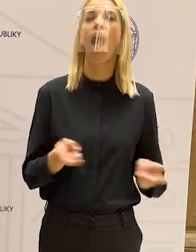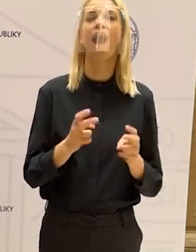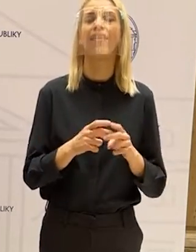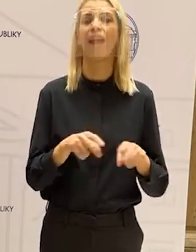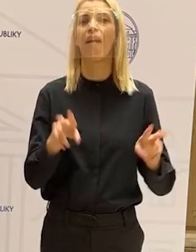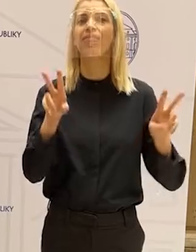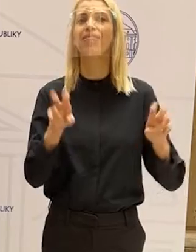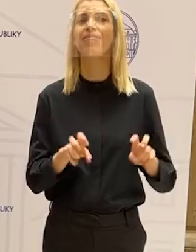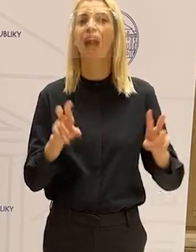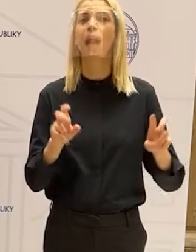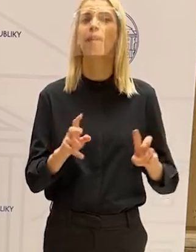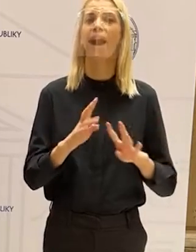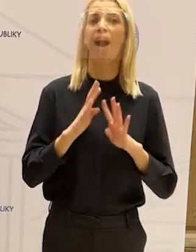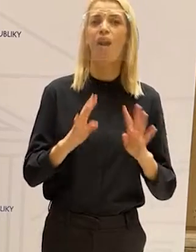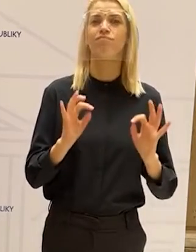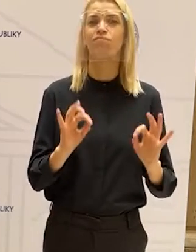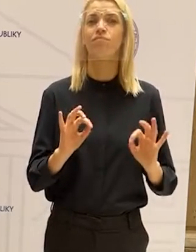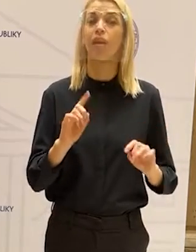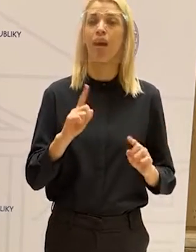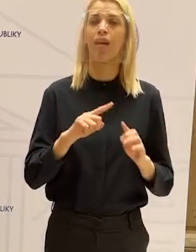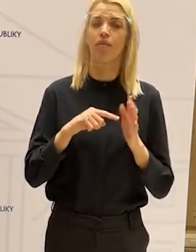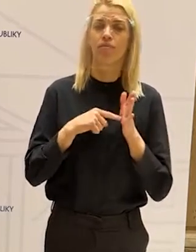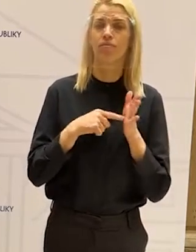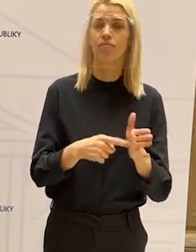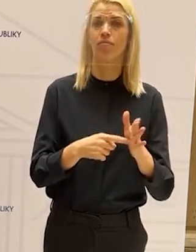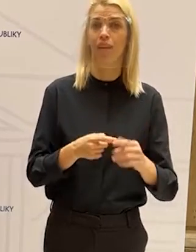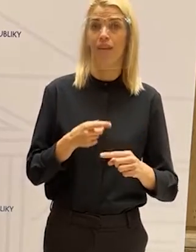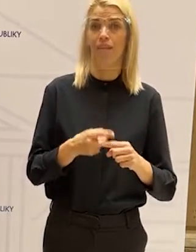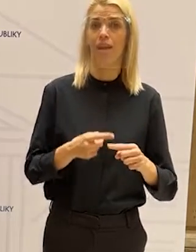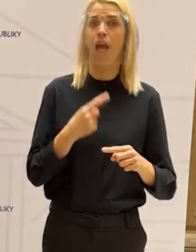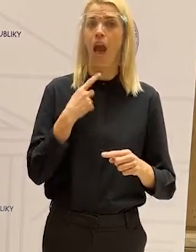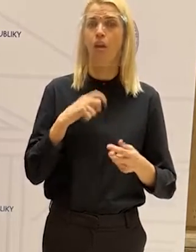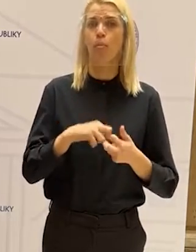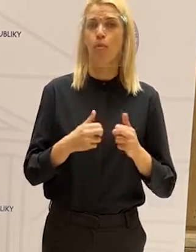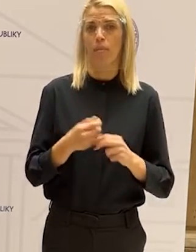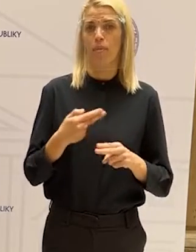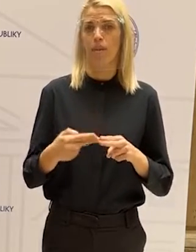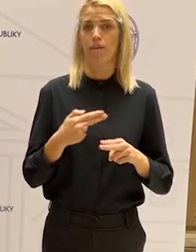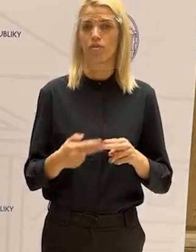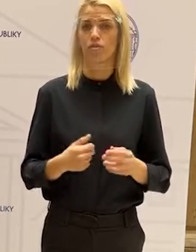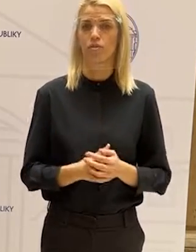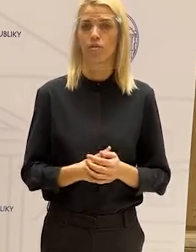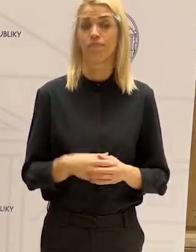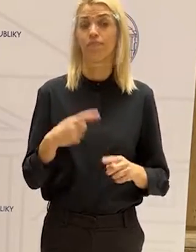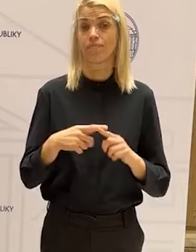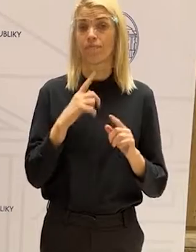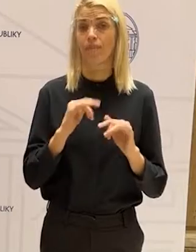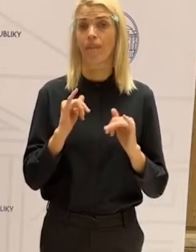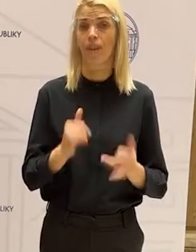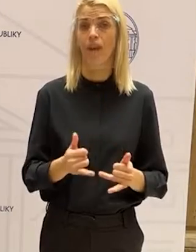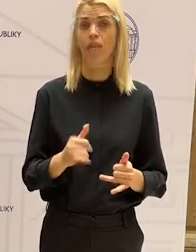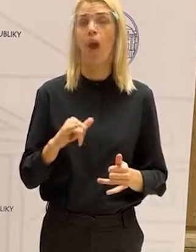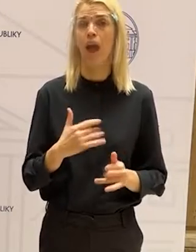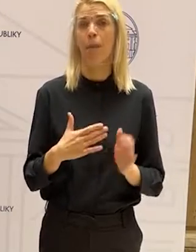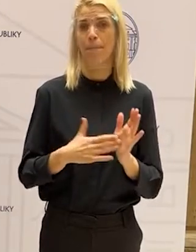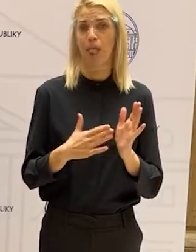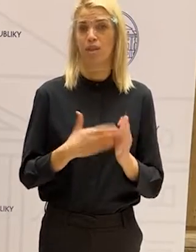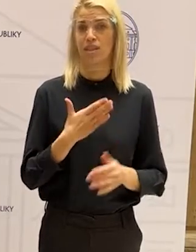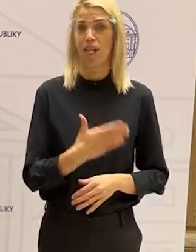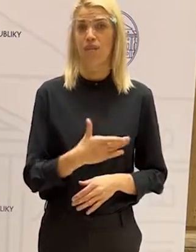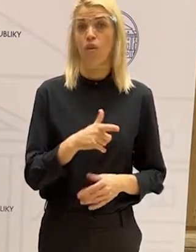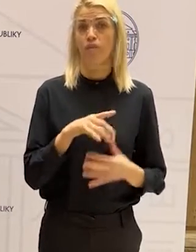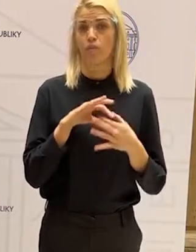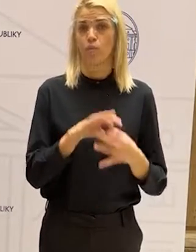témach ukazovali aj tie momenty, ako tie problémy riešiť. A áno, týka sa to aj Miloslavova.